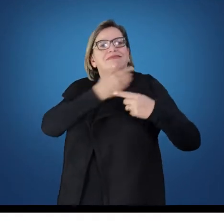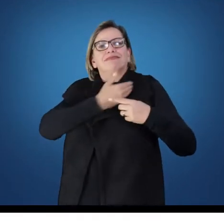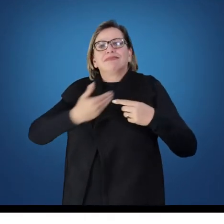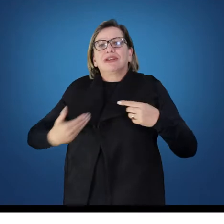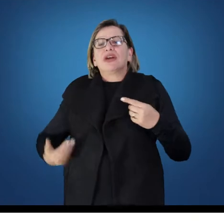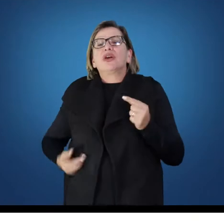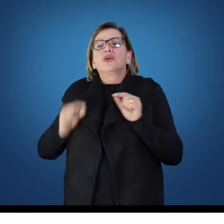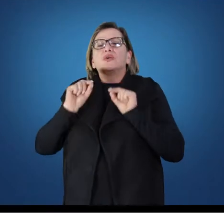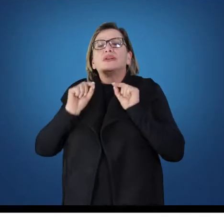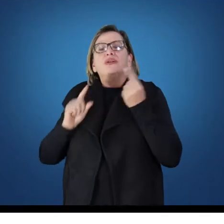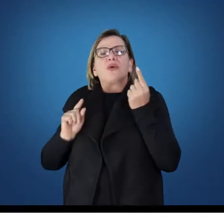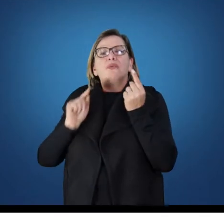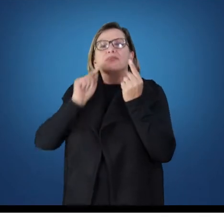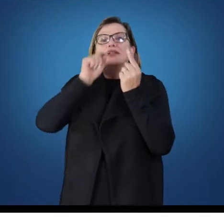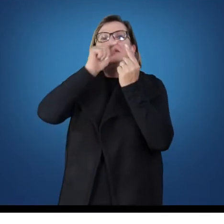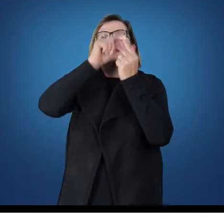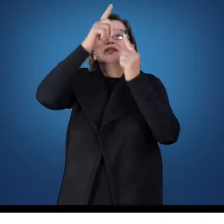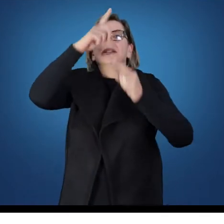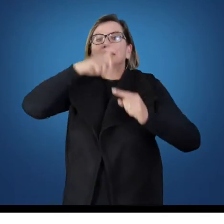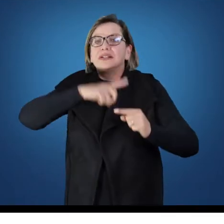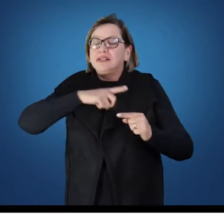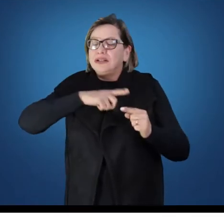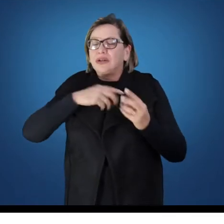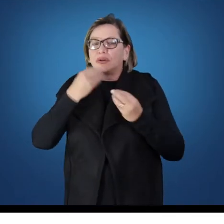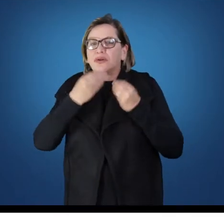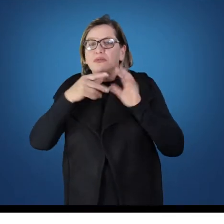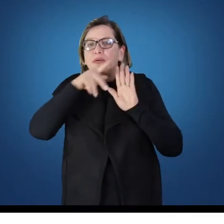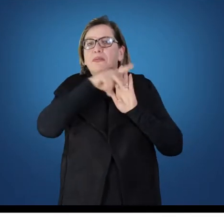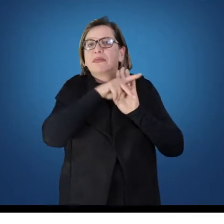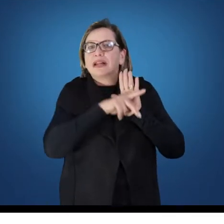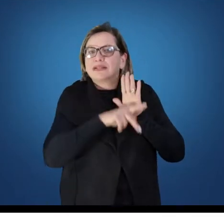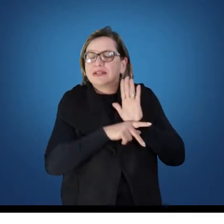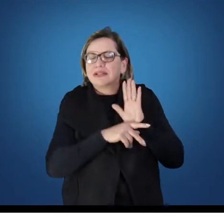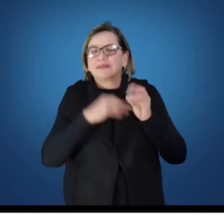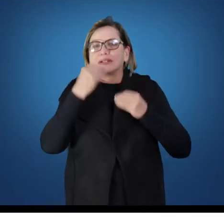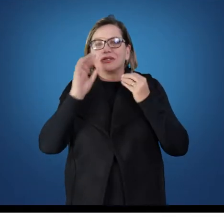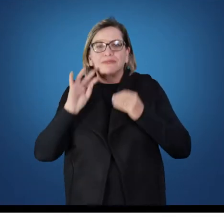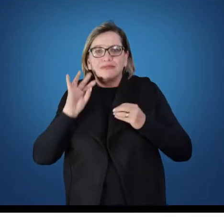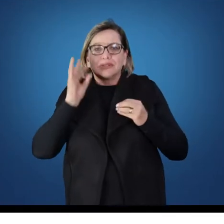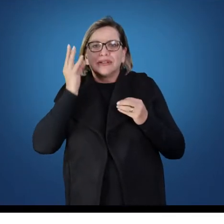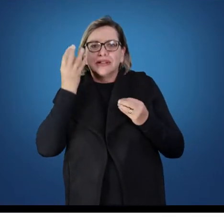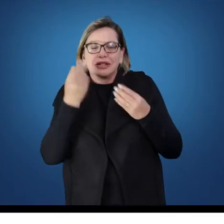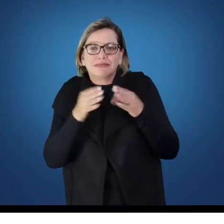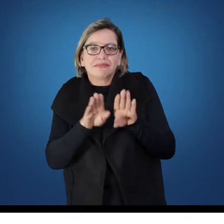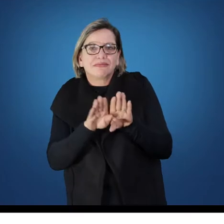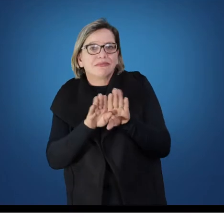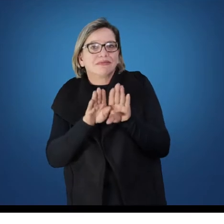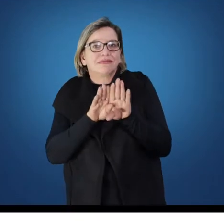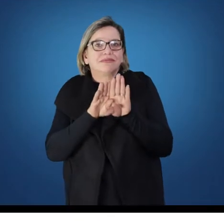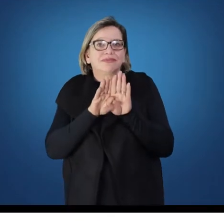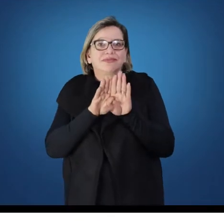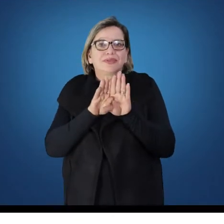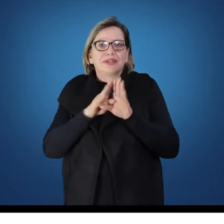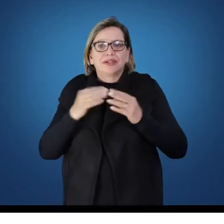educacionais, como ocorre o planejamento da política educacional, bem como também iremos investir